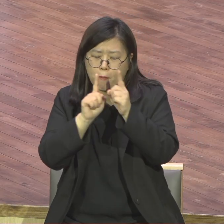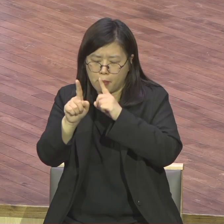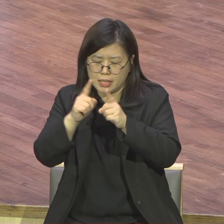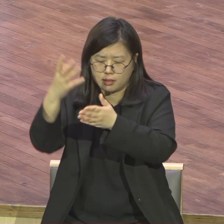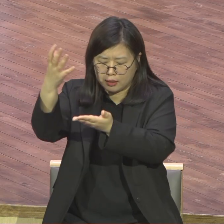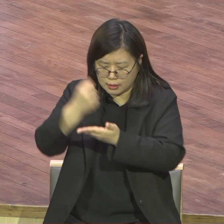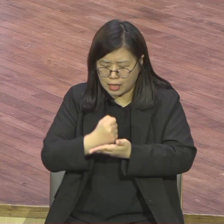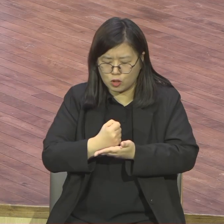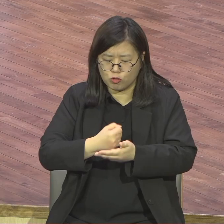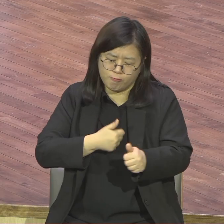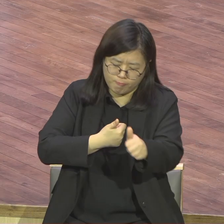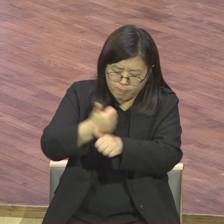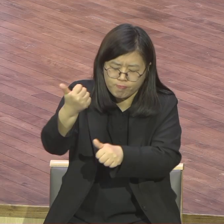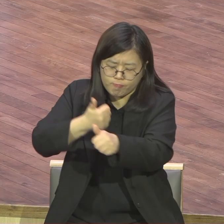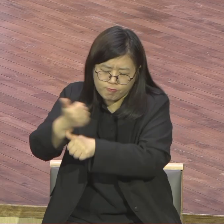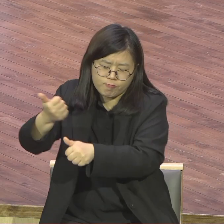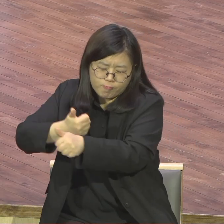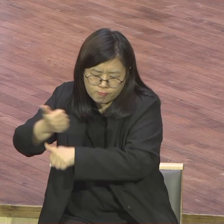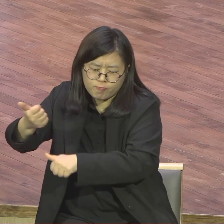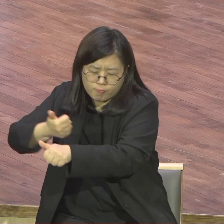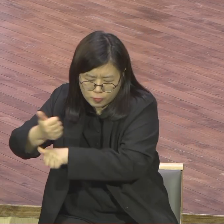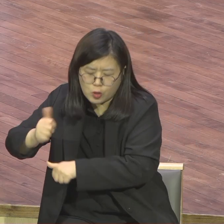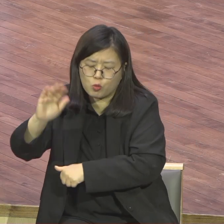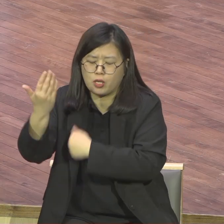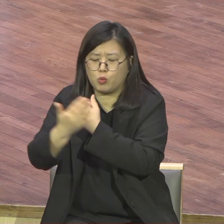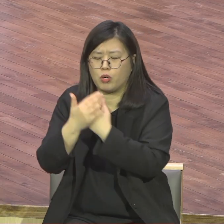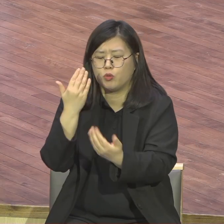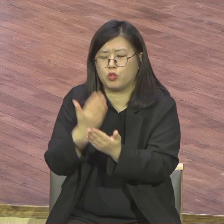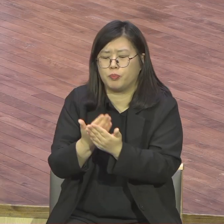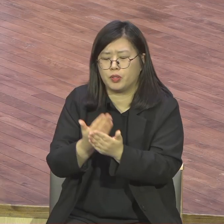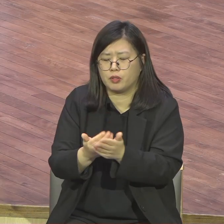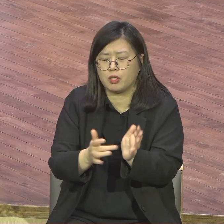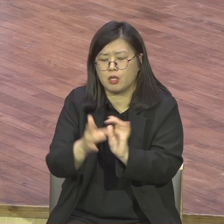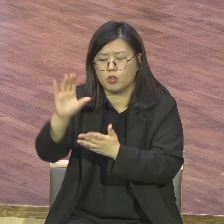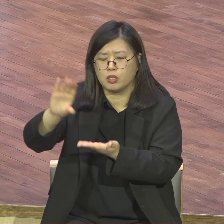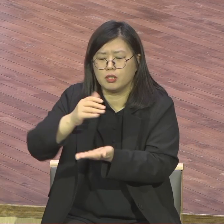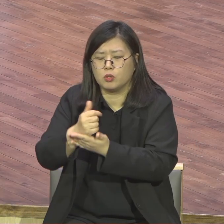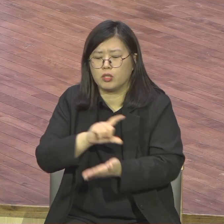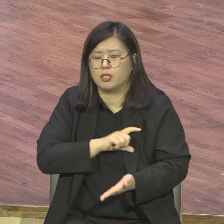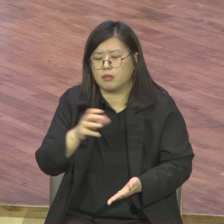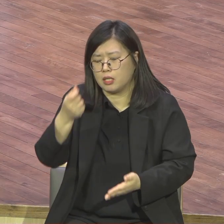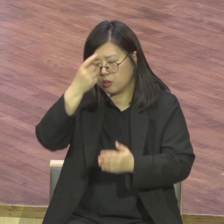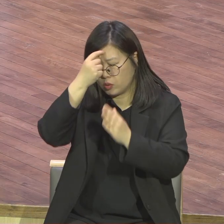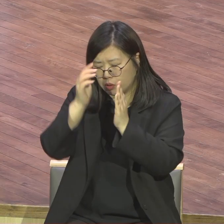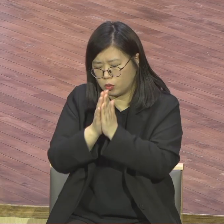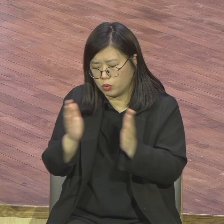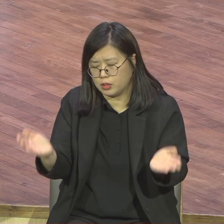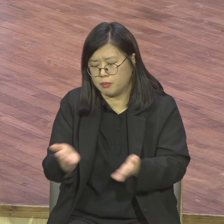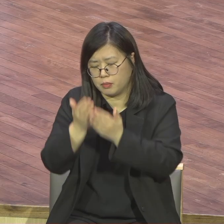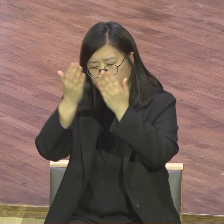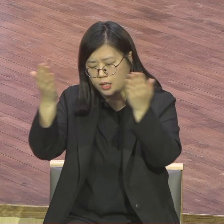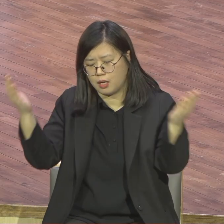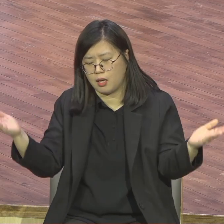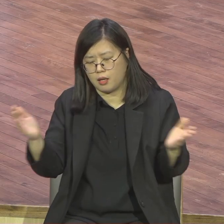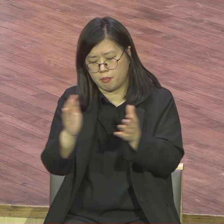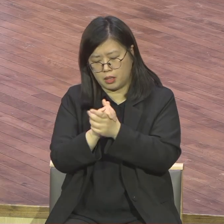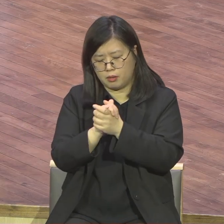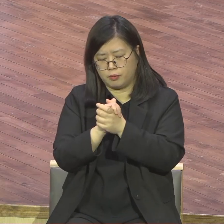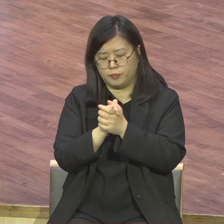용사들이 되게 도와주옵소서 예수가 이선은 받들어 축복기도 합니다 아멘 감사합니다